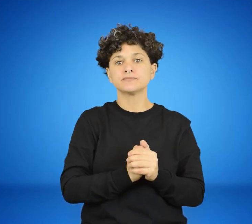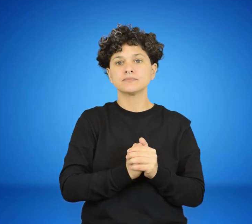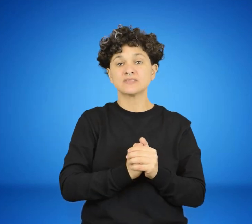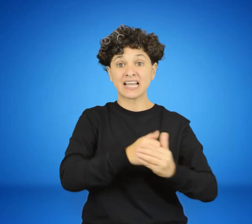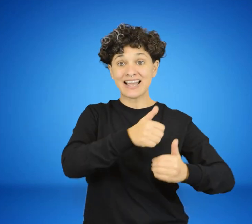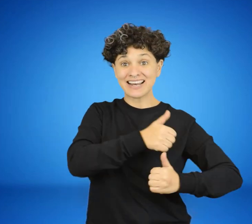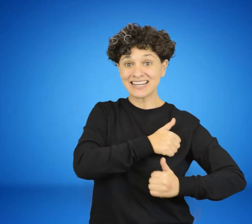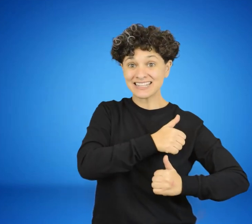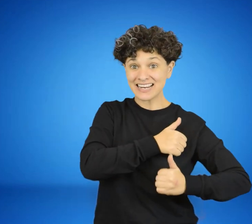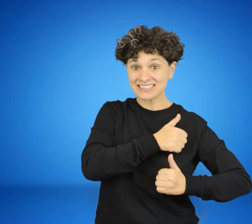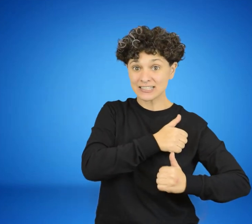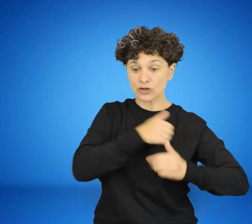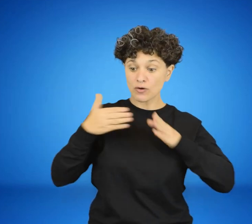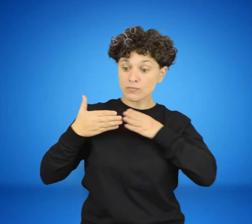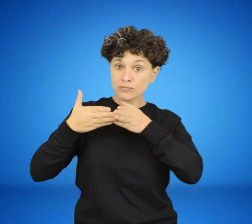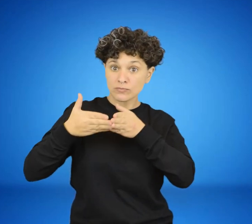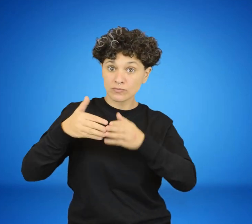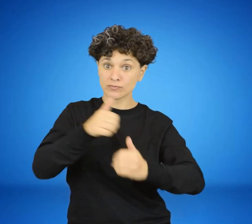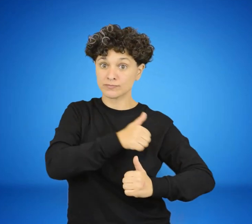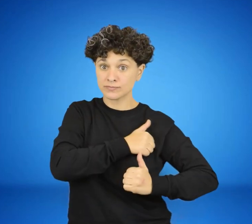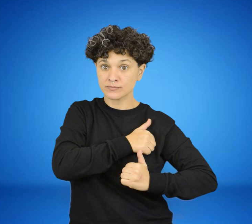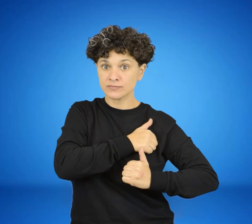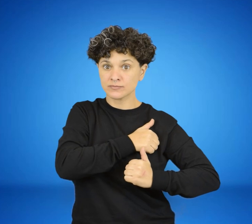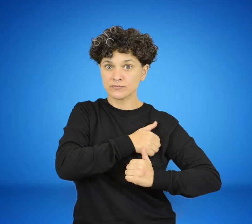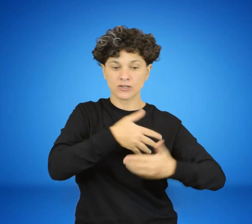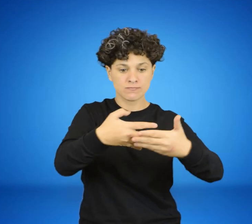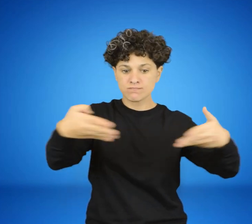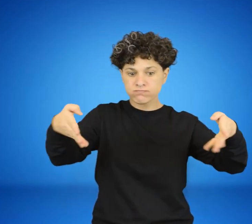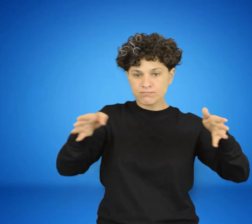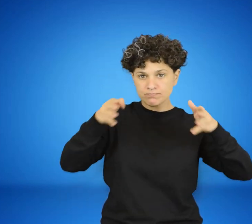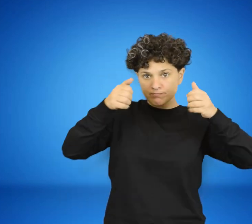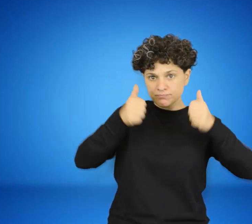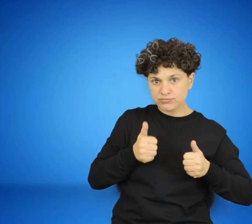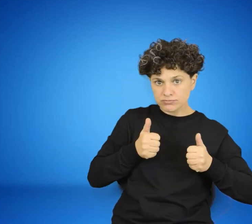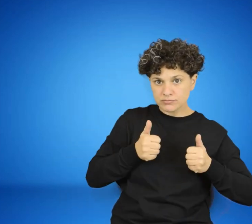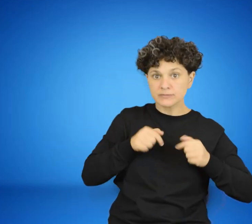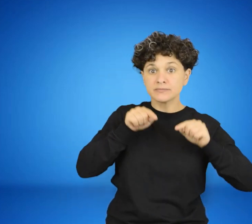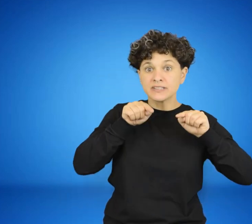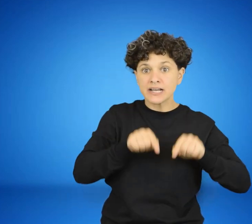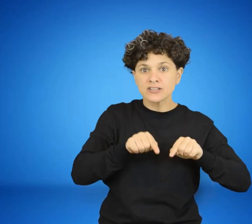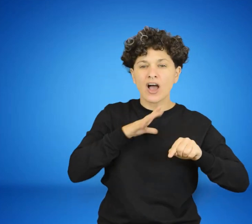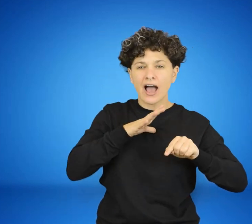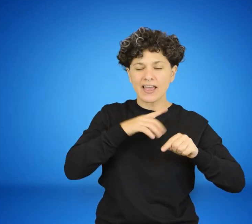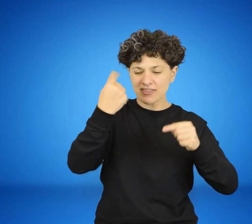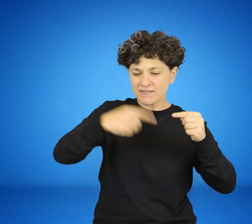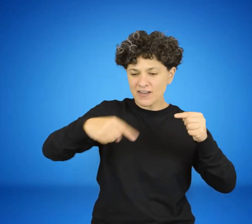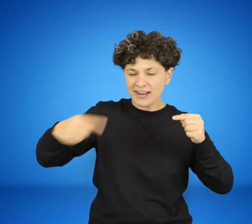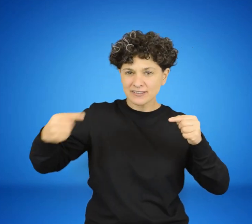El Ejército y la Marina se acuartelaron, aunque por distintas razones. El